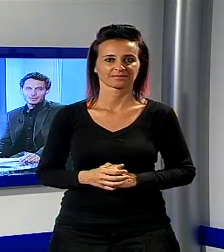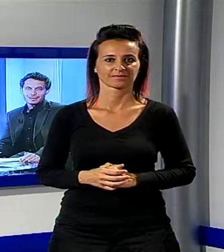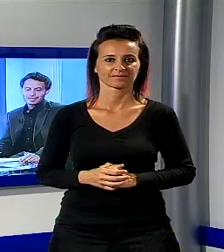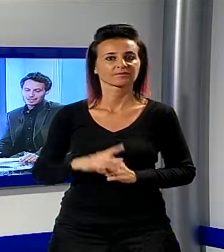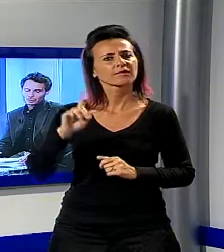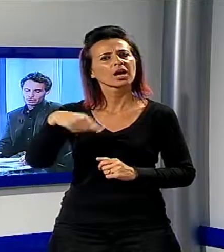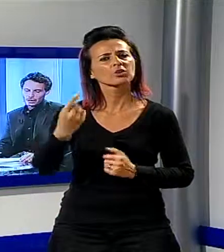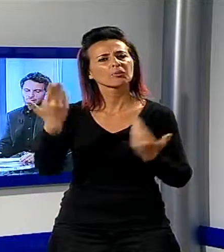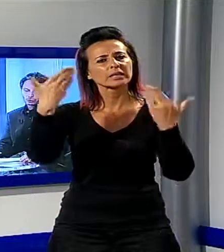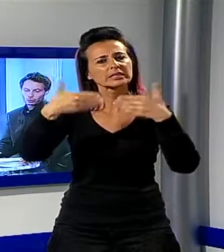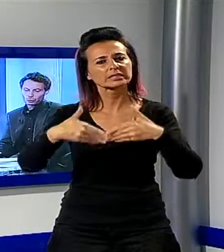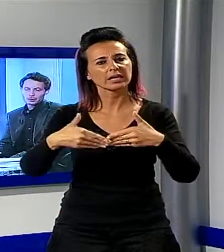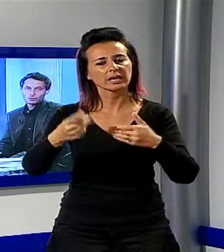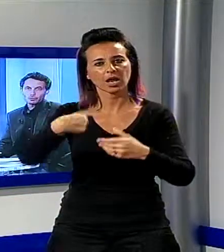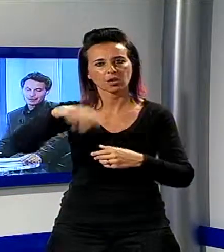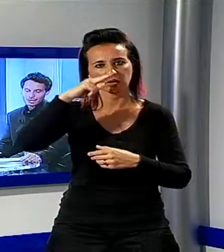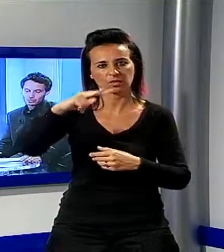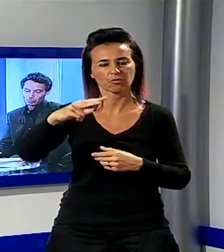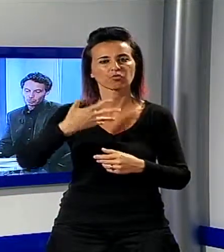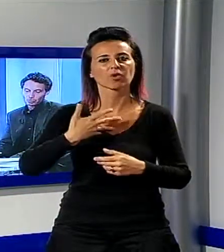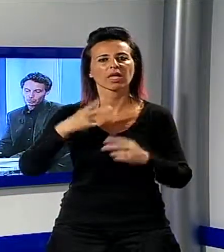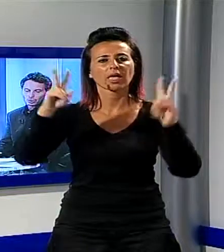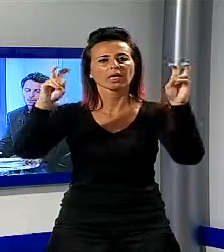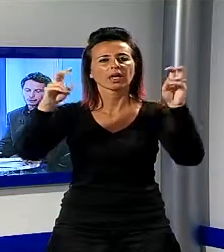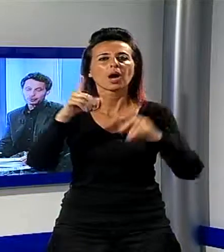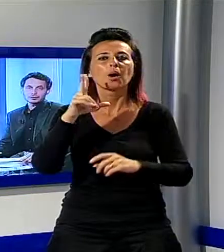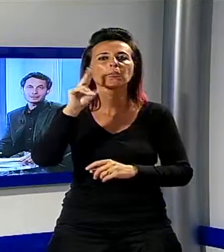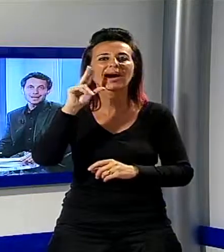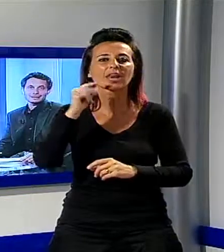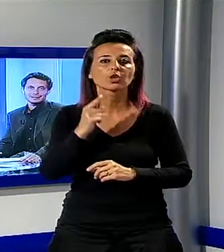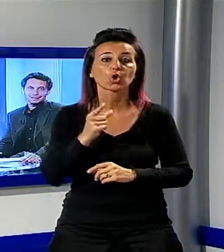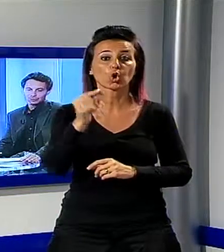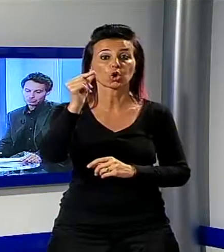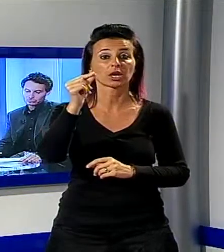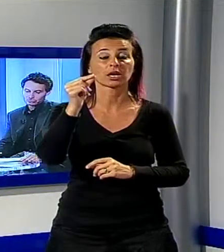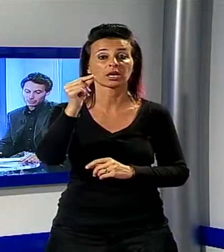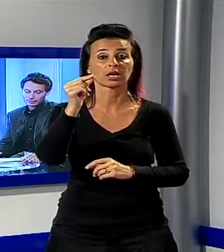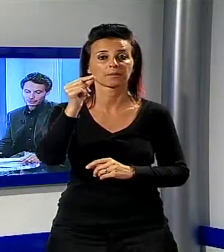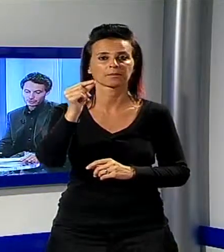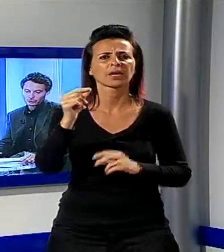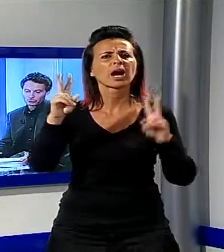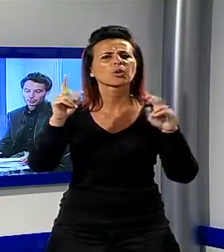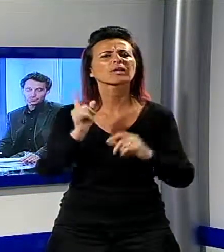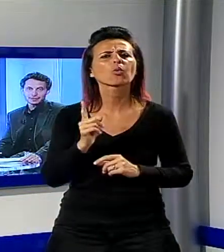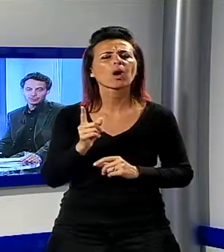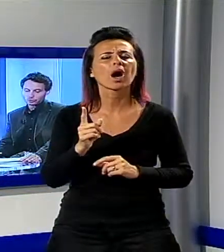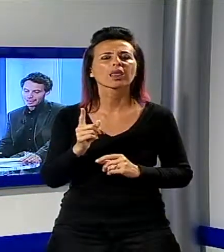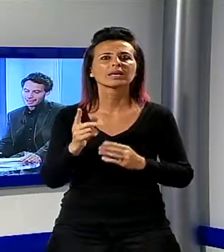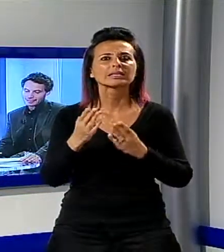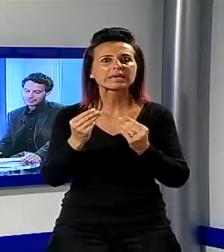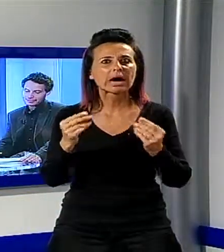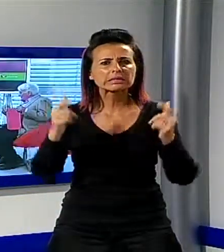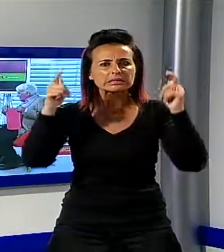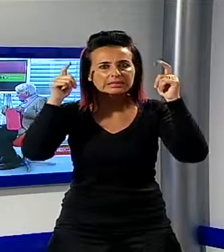domani sera torna su Noi TV parlando con molti santi nel mondo cattolico sono ricoperti di